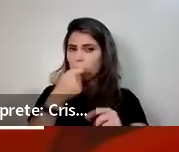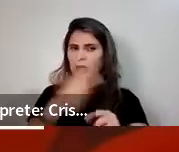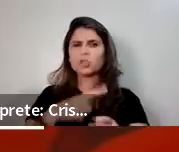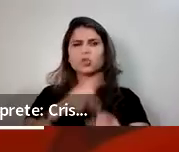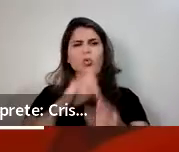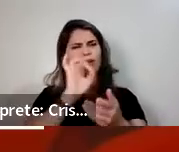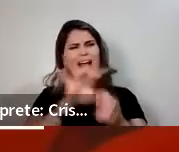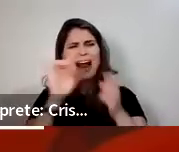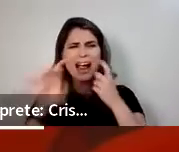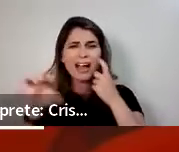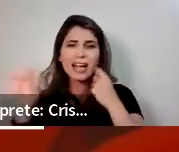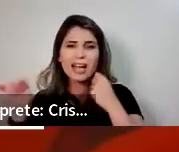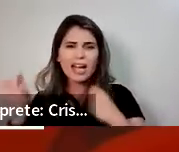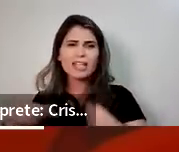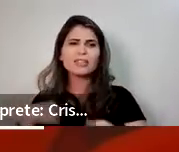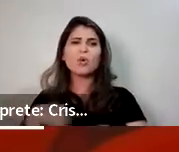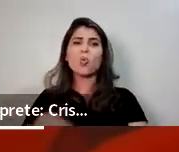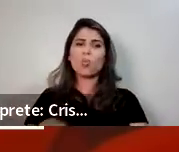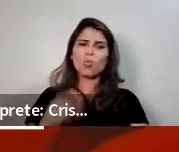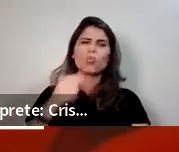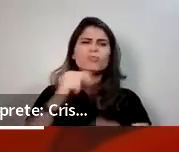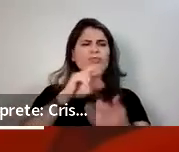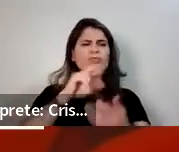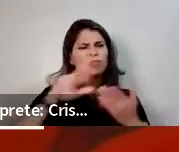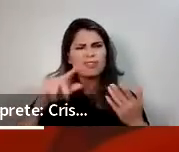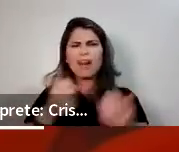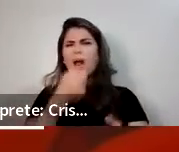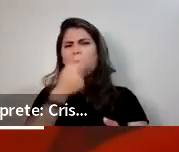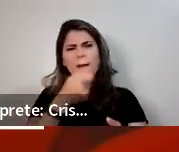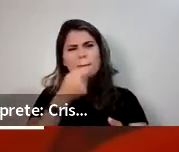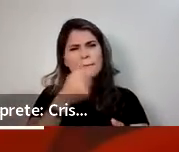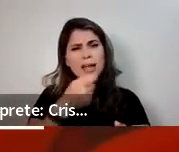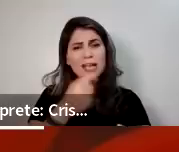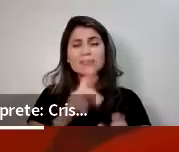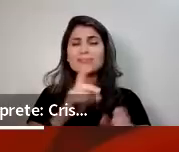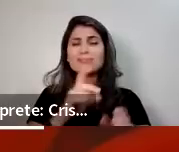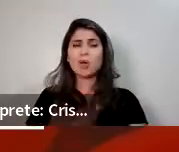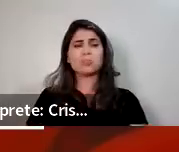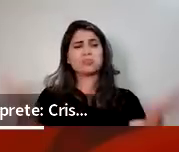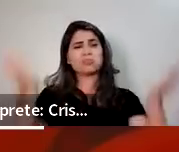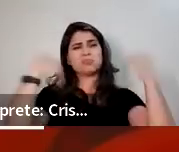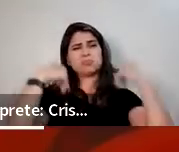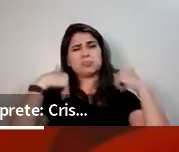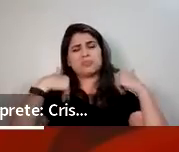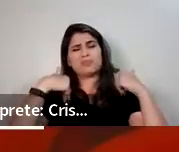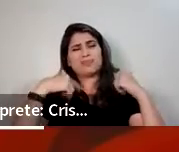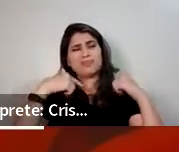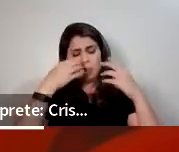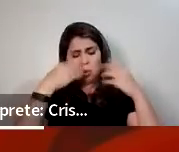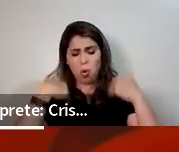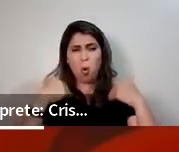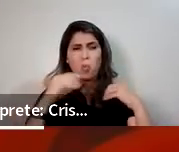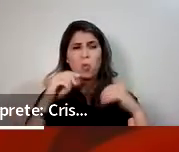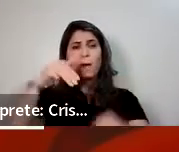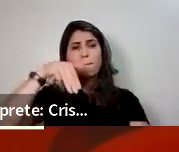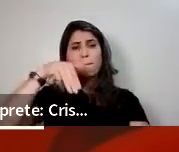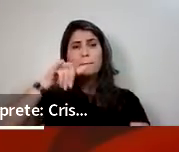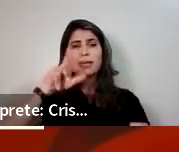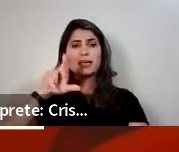bloqueadores de ácido estomacal, omeprazol da vida, que prejudicam muito o nosso estoque de